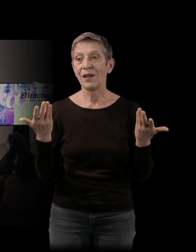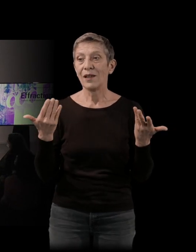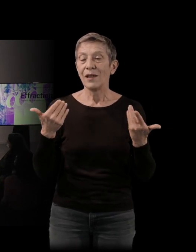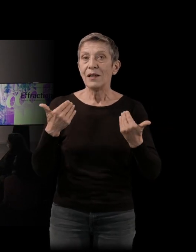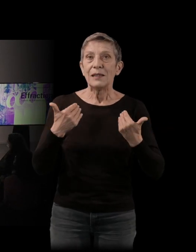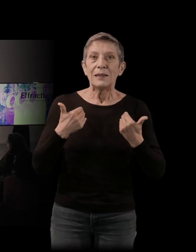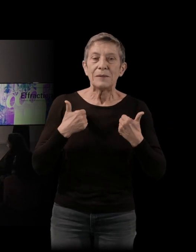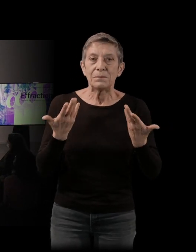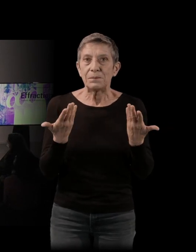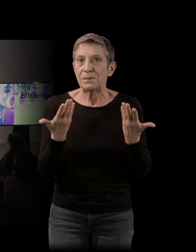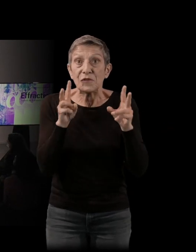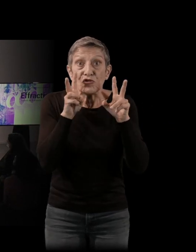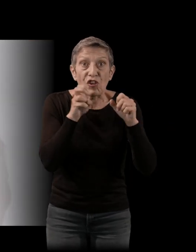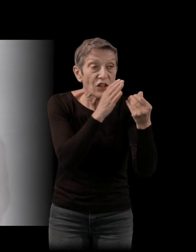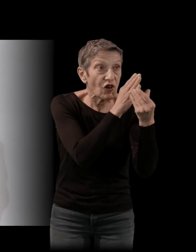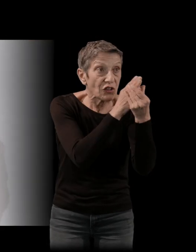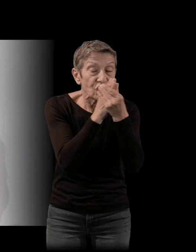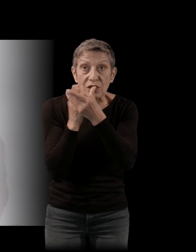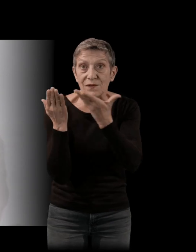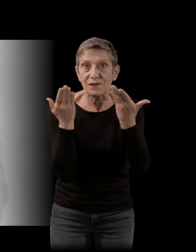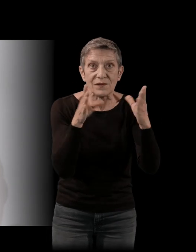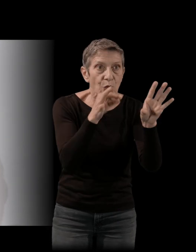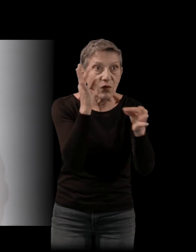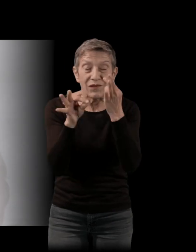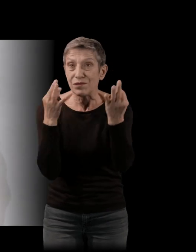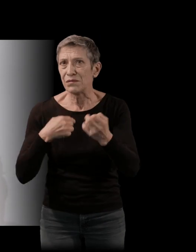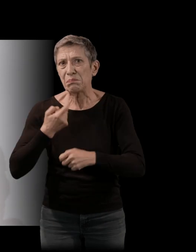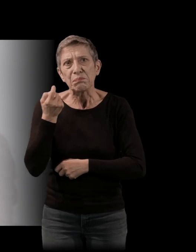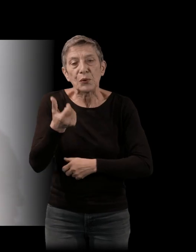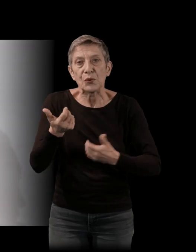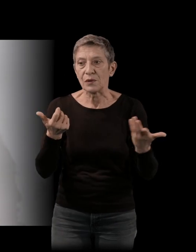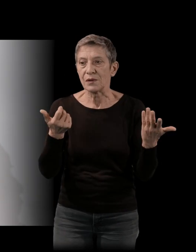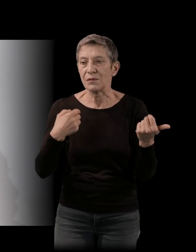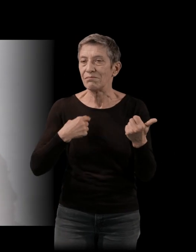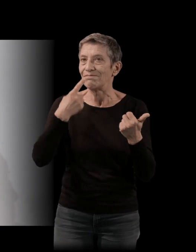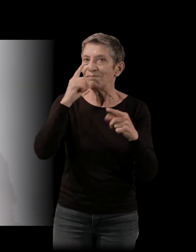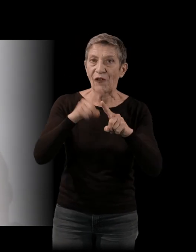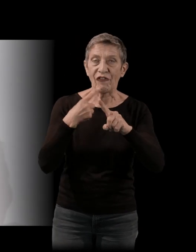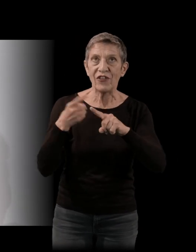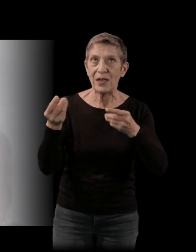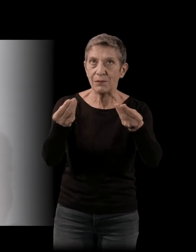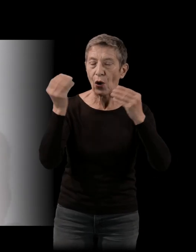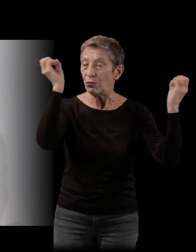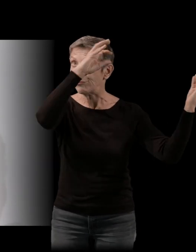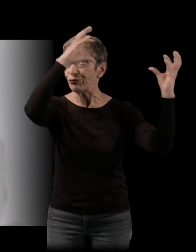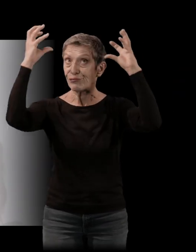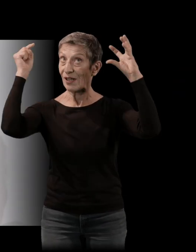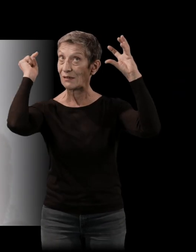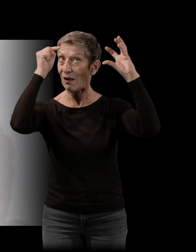des archives, en tout cas de ce tournage, parce que finalement, c'était ce qui m'évoquait, que j'avais envie de raconter. Et donc, ce film, il m